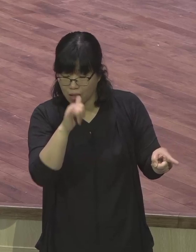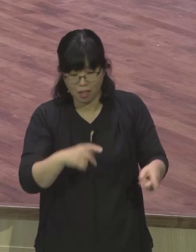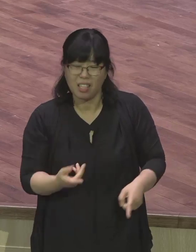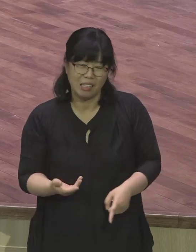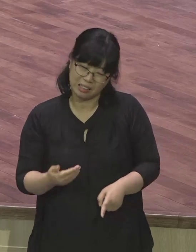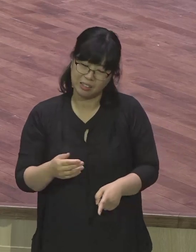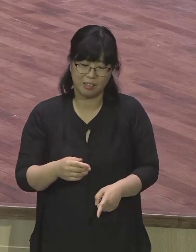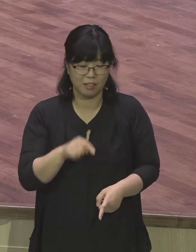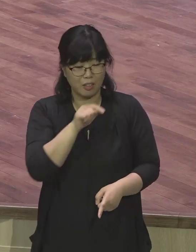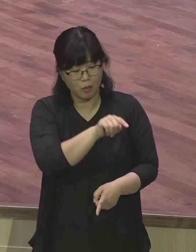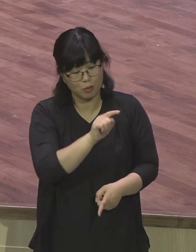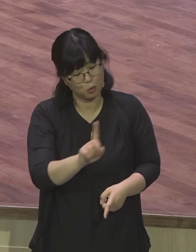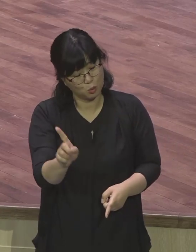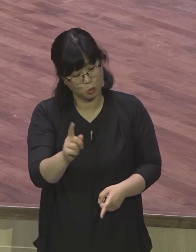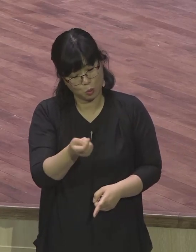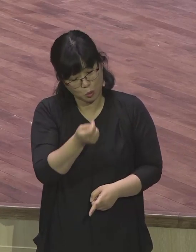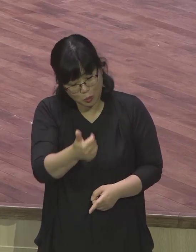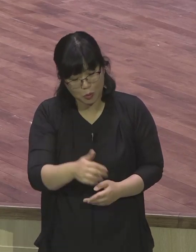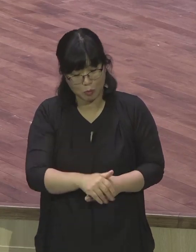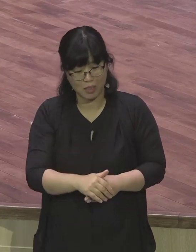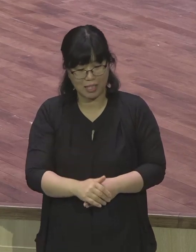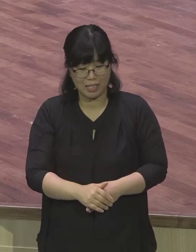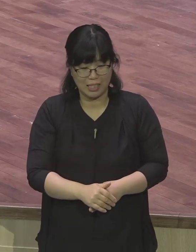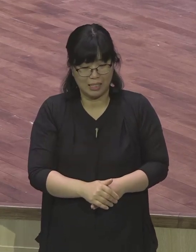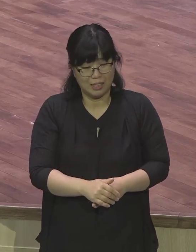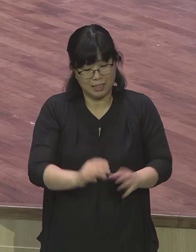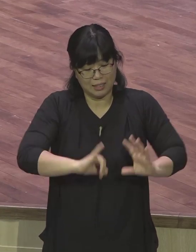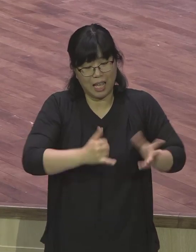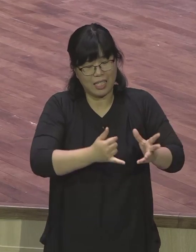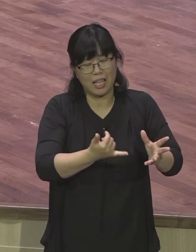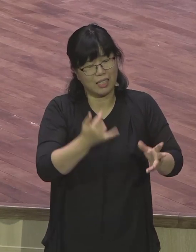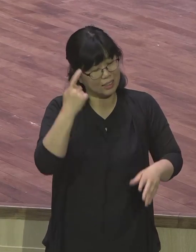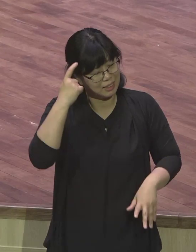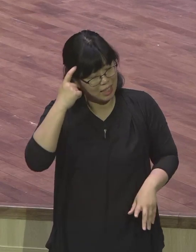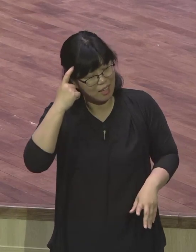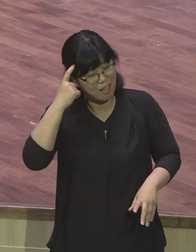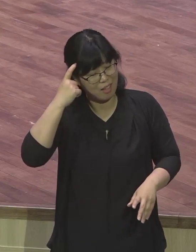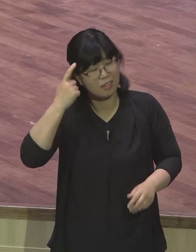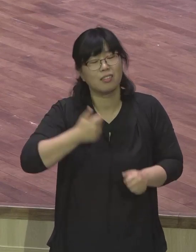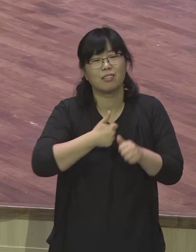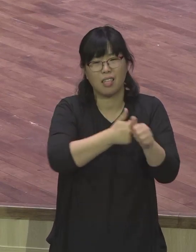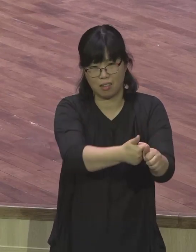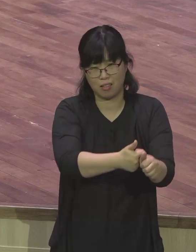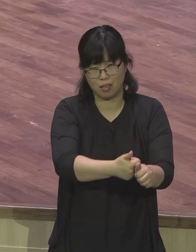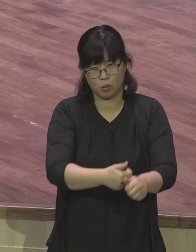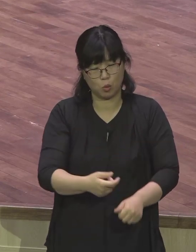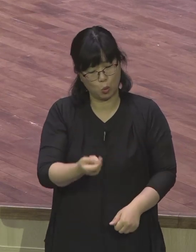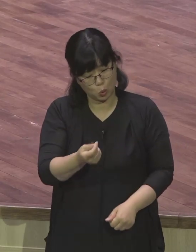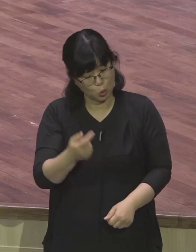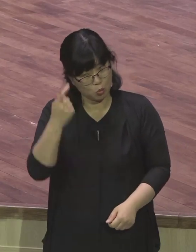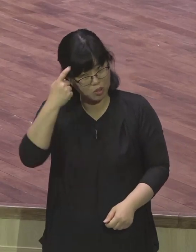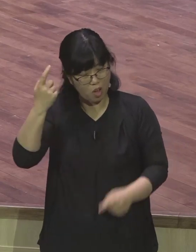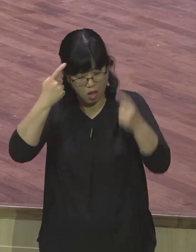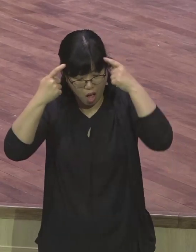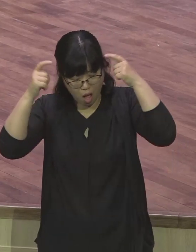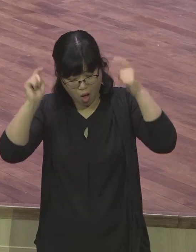근데 이러한 생각은 정말로 영적으로 볼 때 어리석은 생각인 것입니다 우리 자녀들이